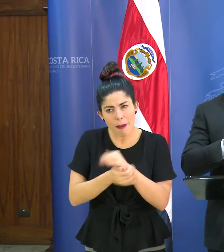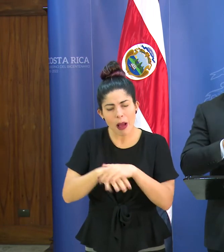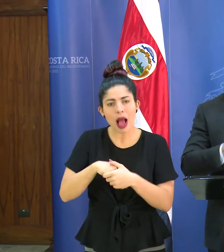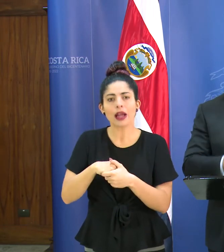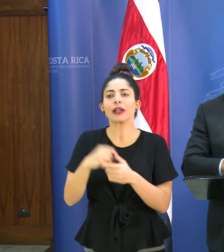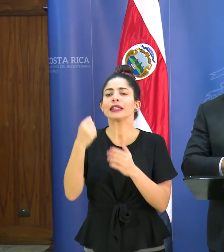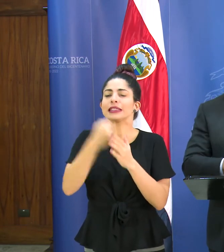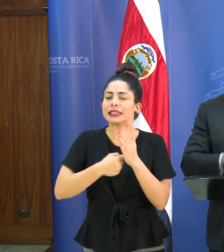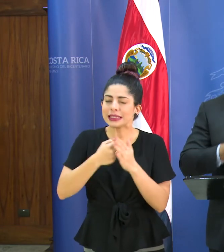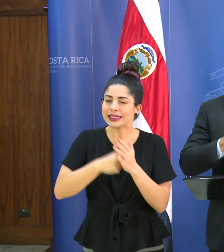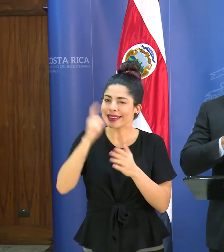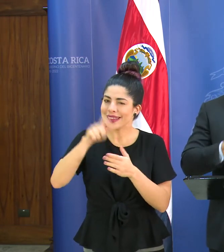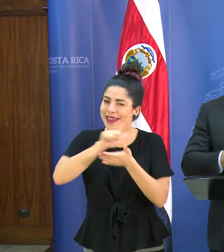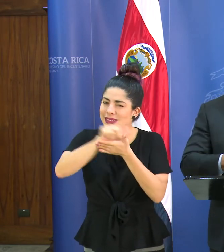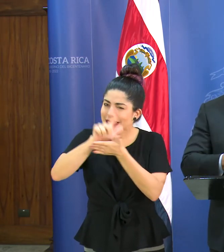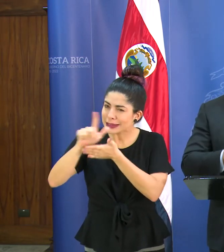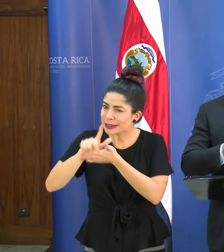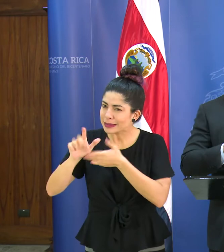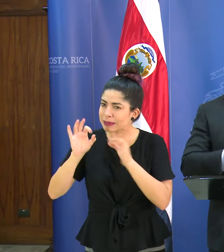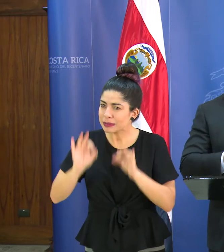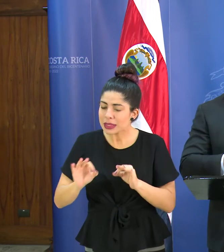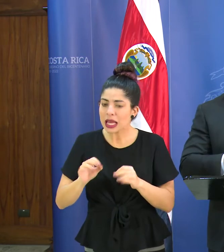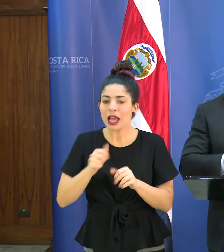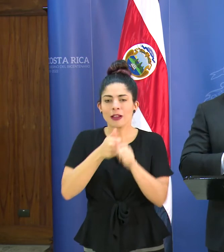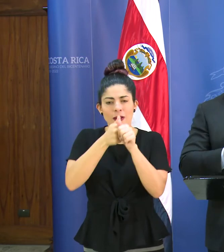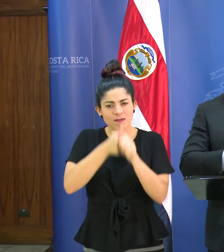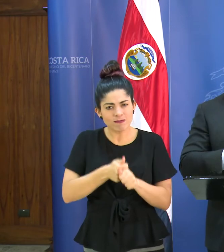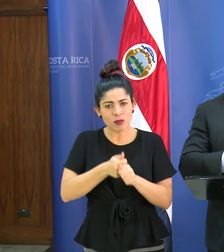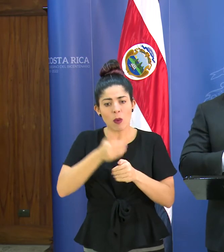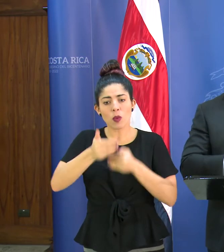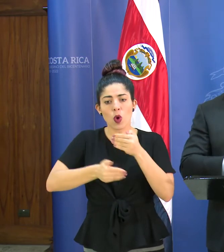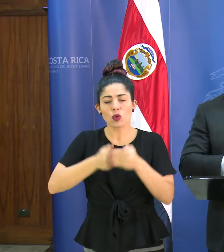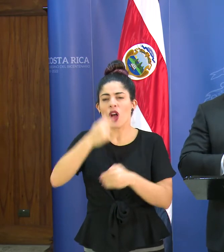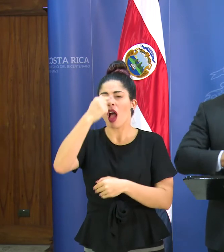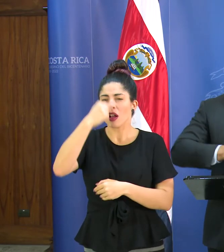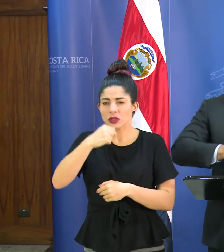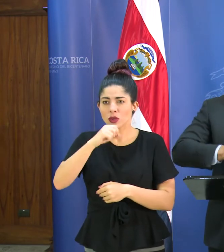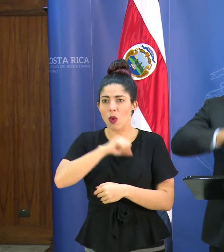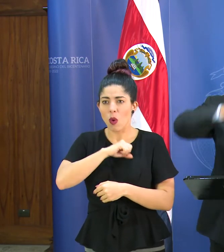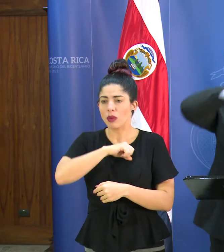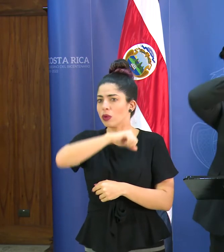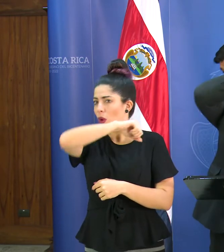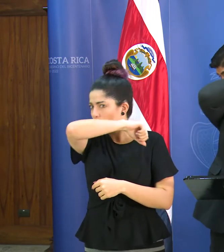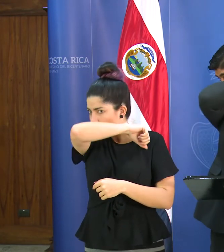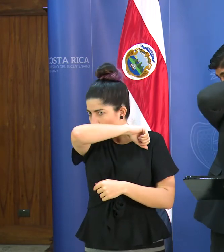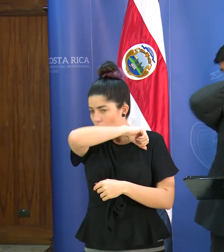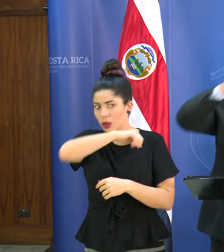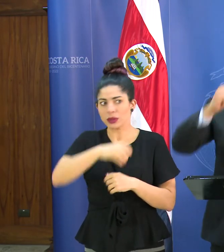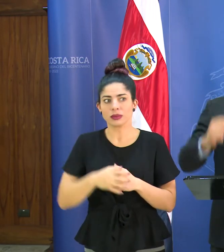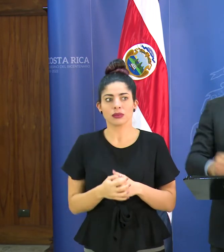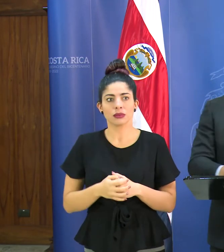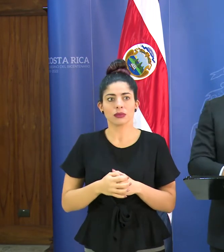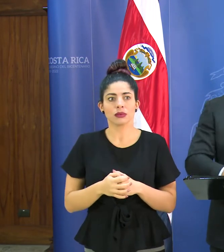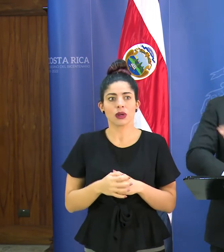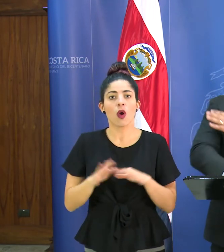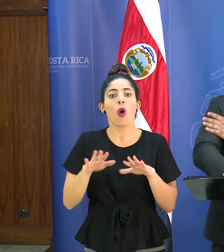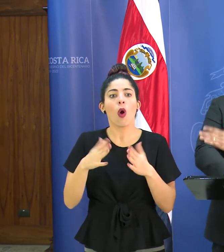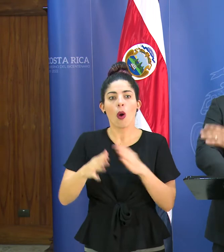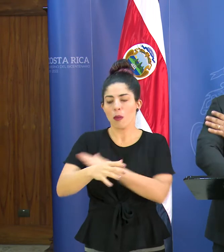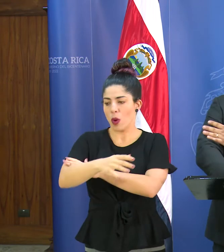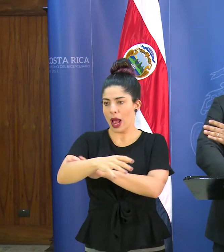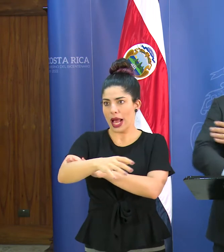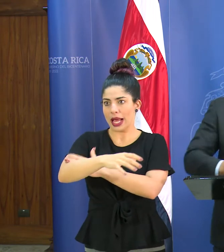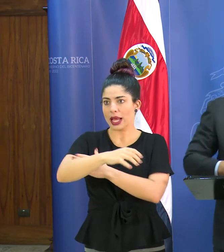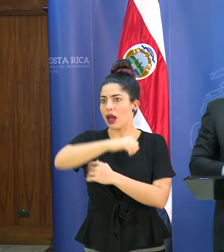en la higiene, insistir en el protocolo del estornudo para cubrirnos con esta